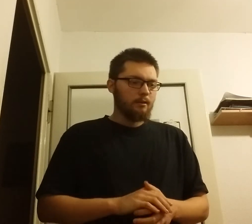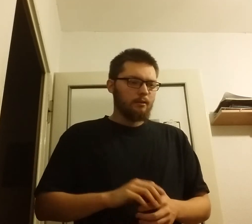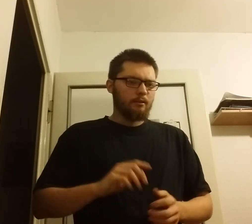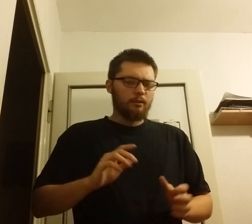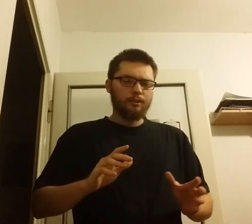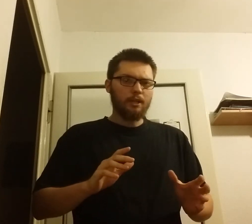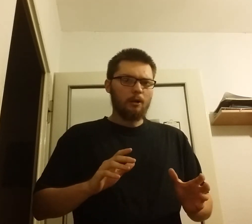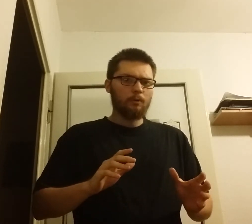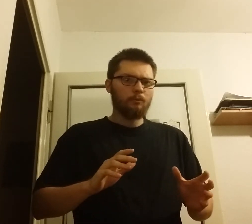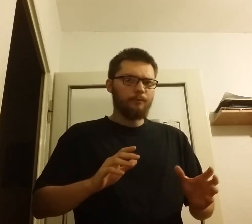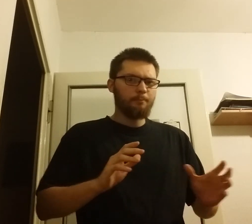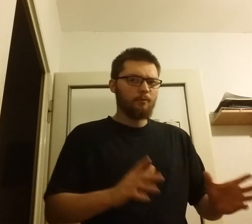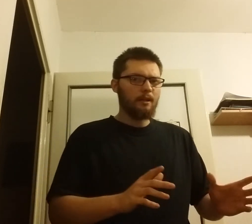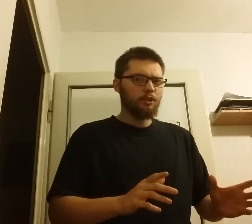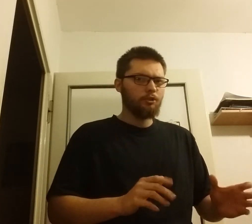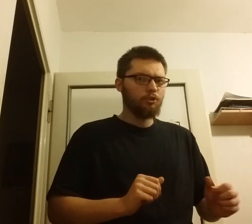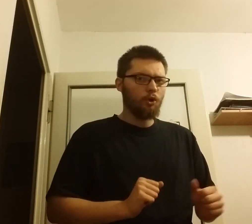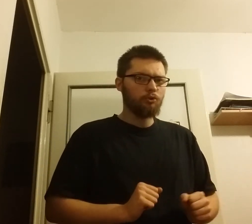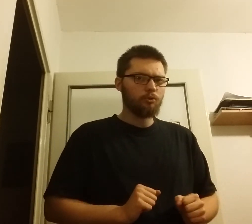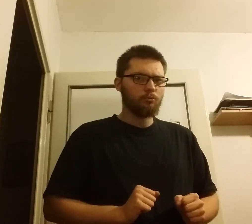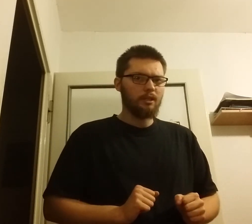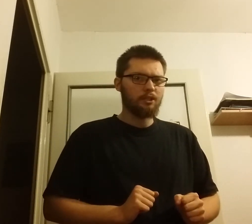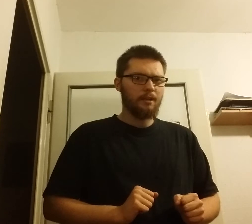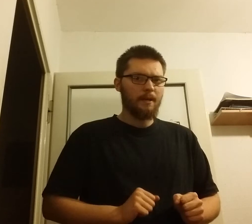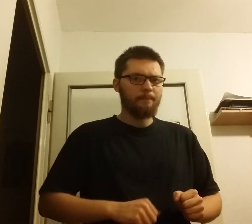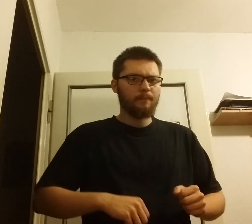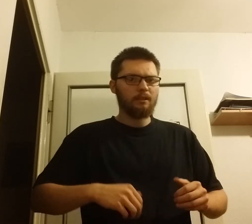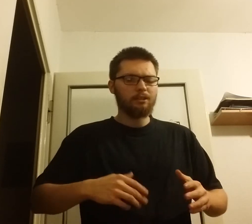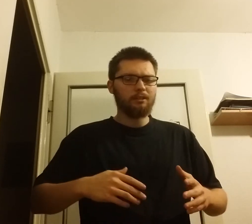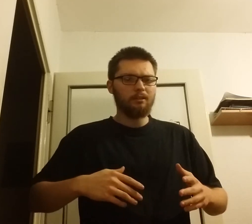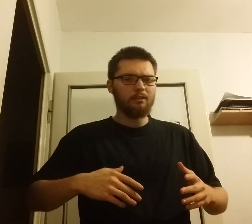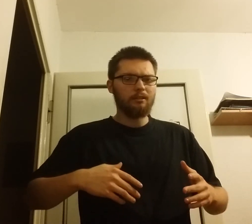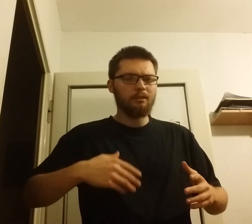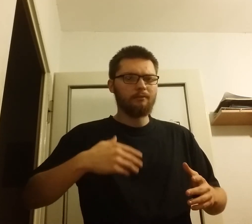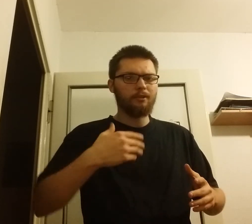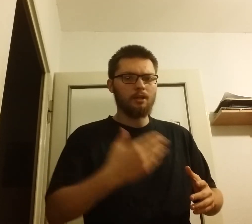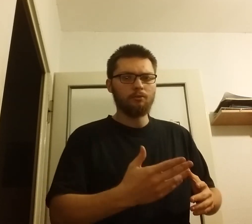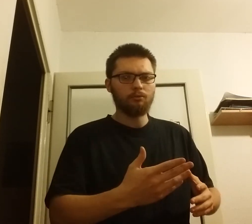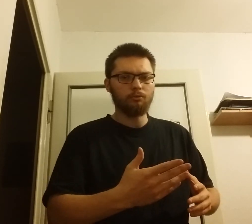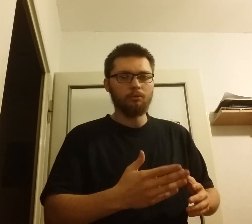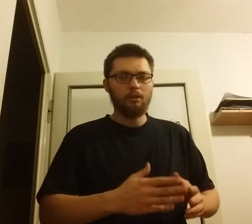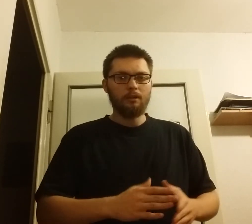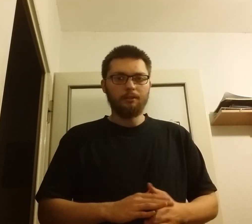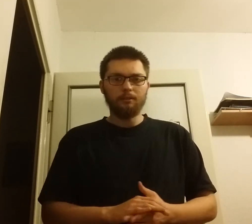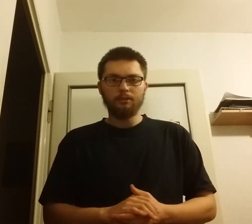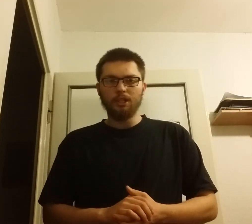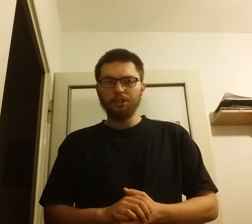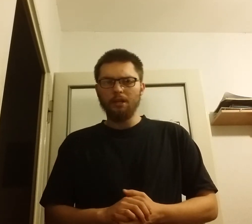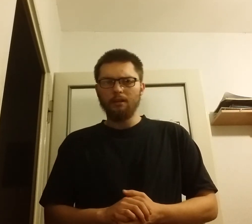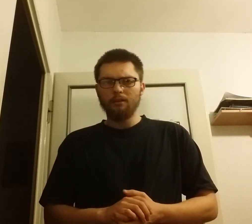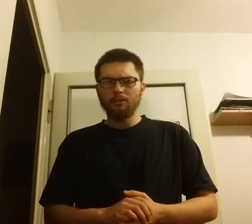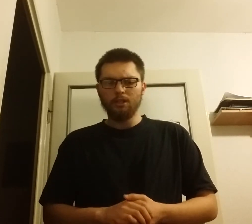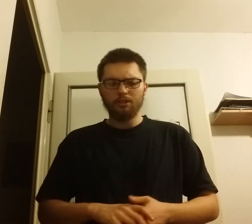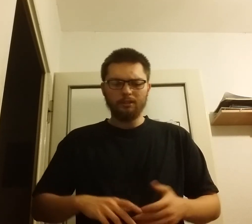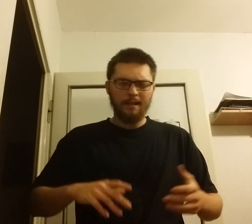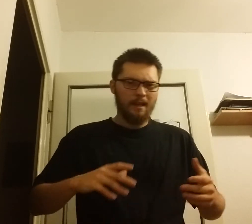chciał wyprowadzić kontruderzenie w kierunku w kierunku Rzeszy takie